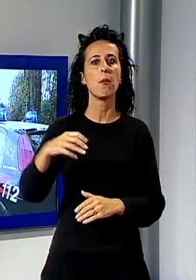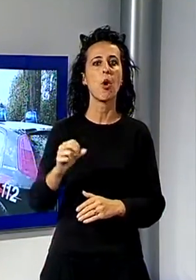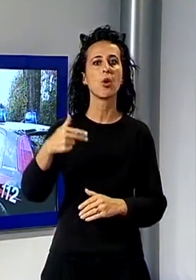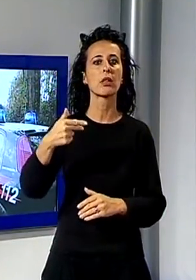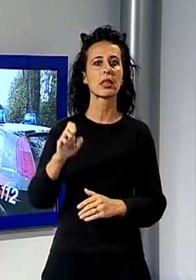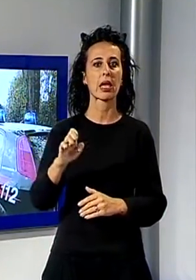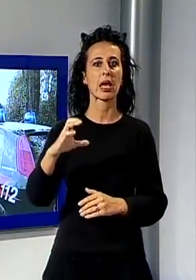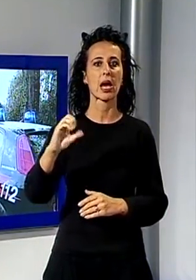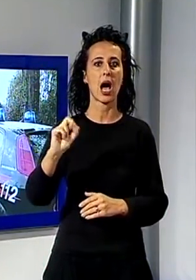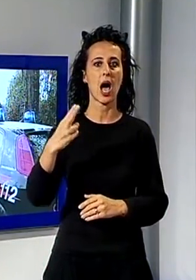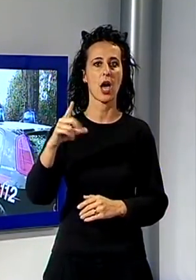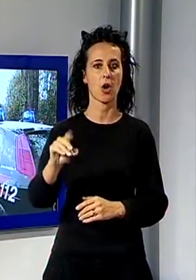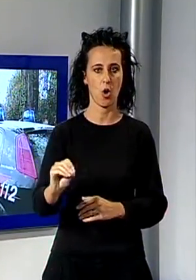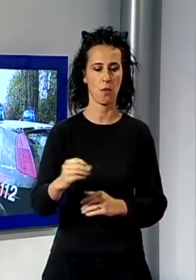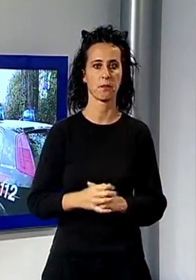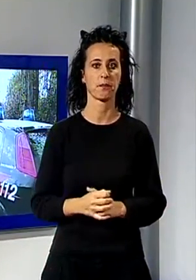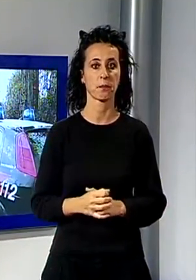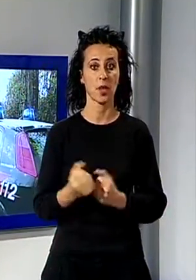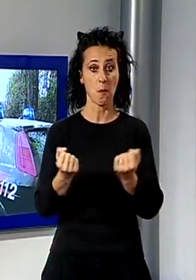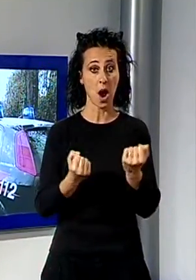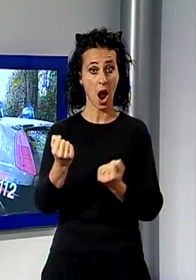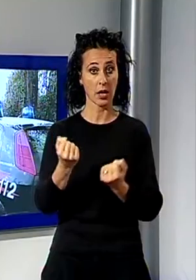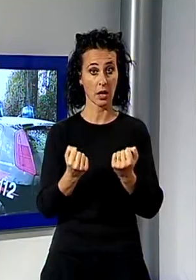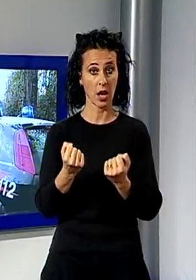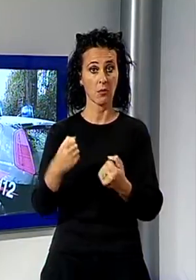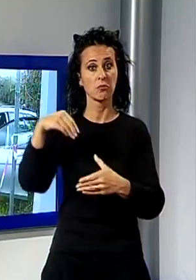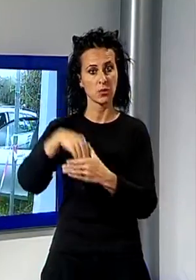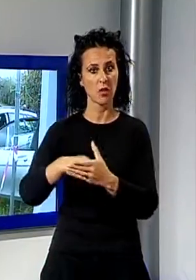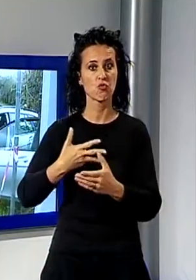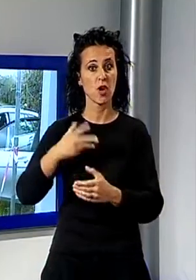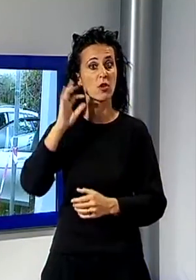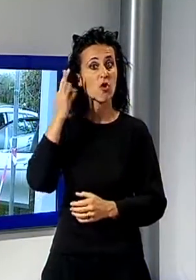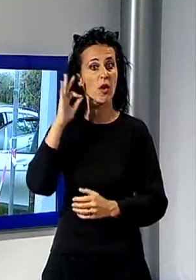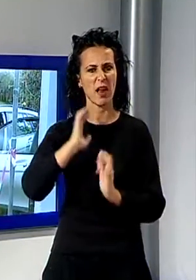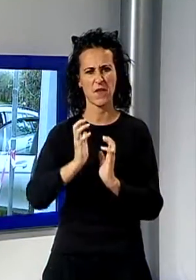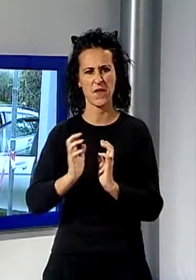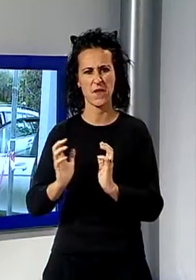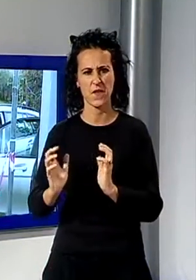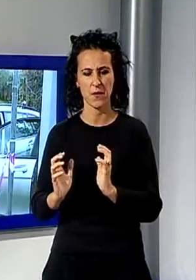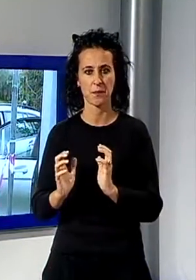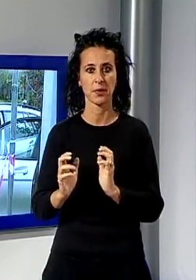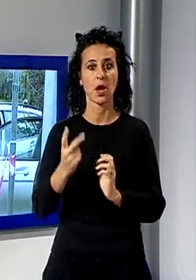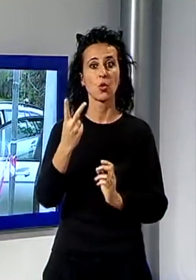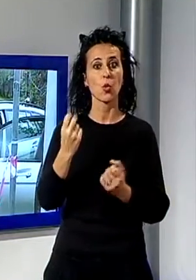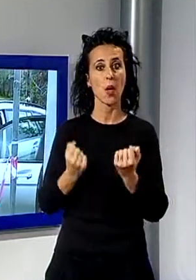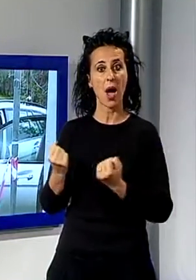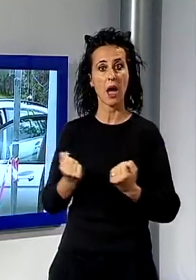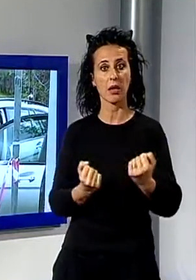Hanno bloccato la vettura carica di gioielli, volto coperto e pistola in pugno e li hanno costretti a scendere per poi fuggire con l'auto e la